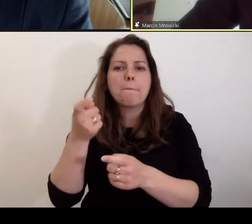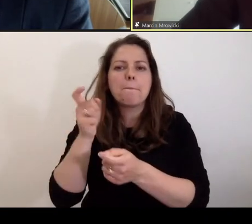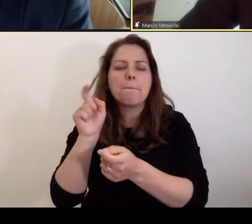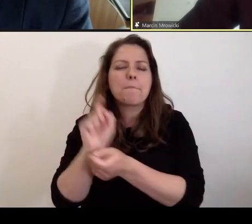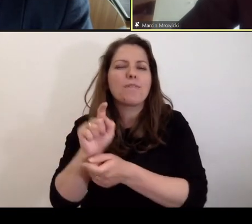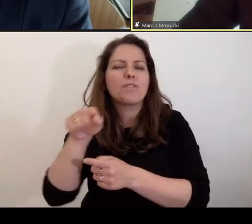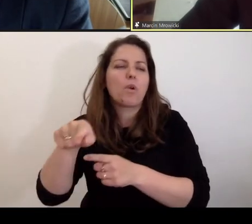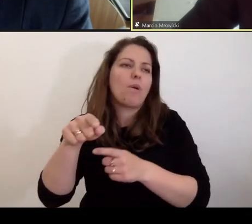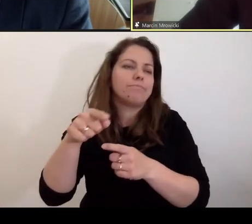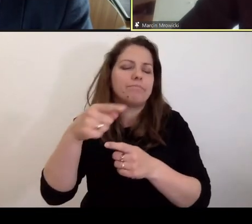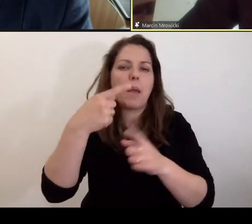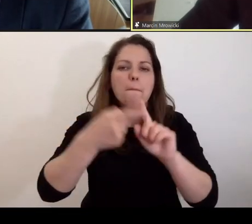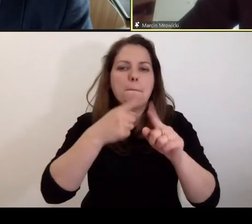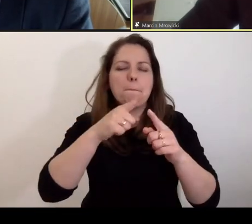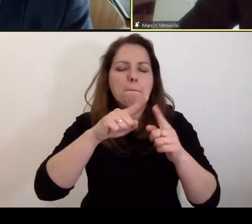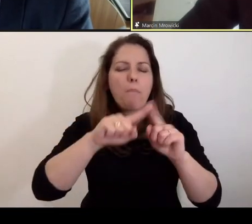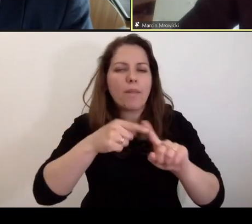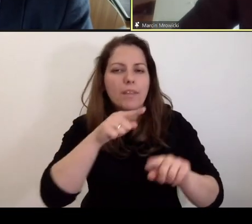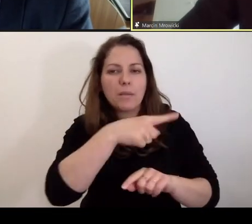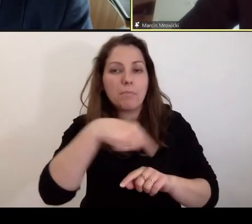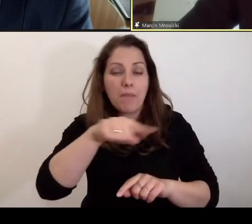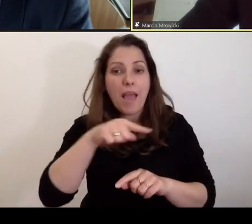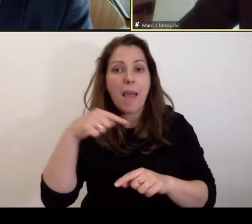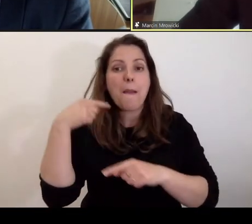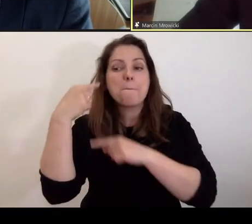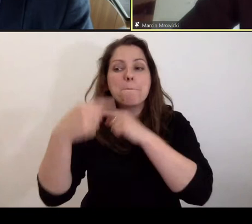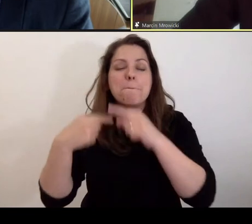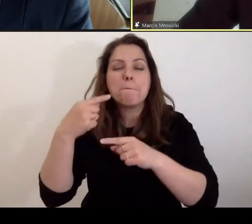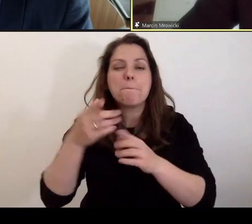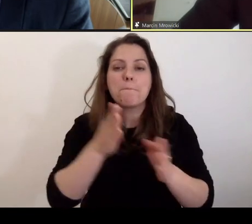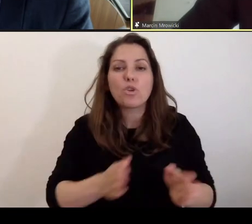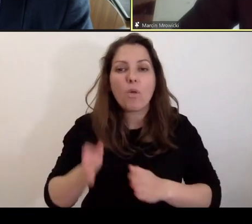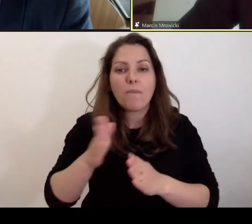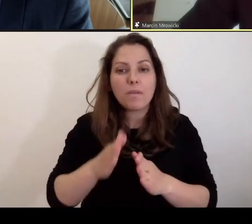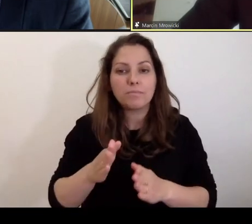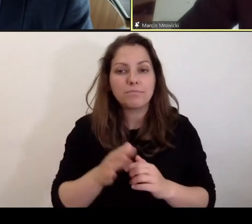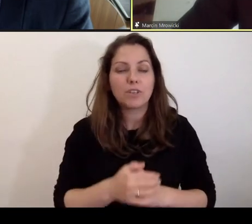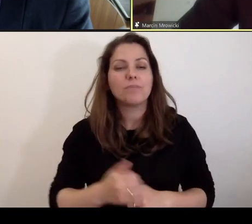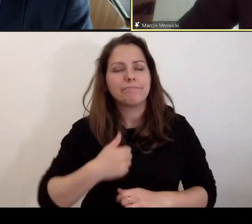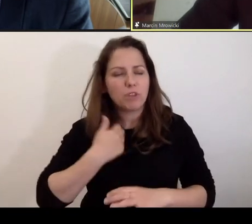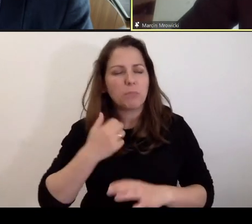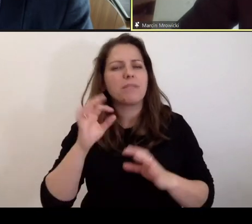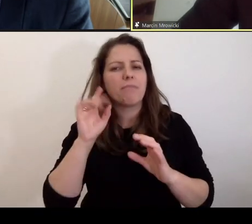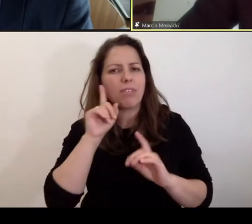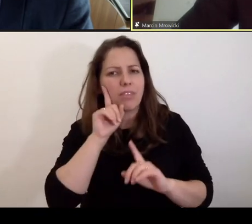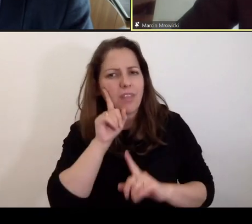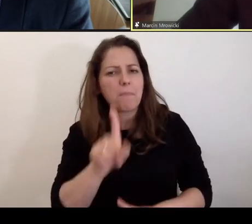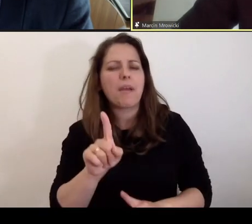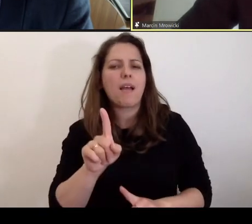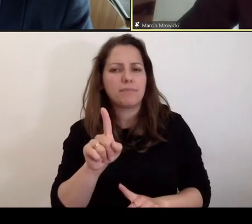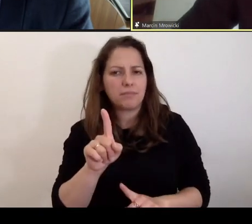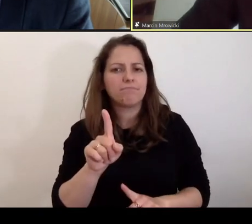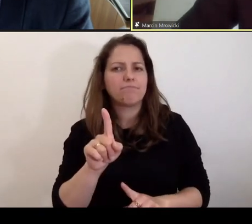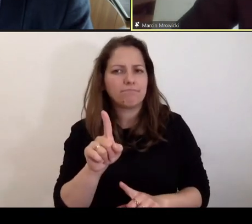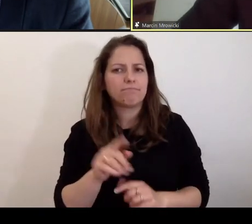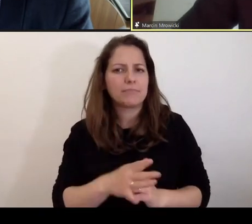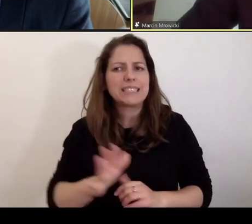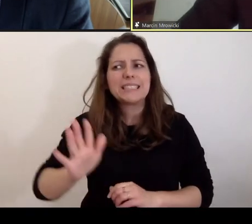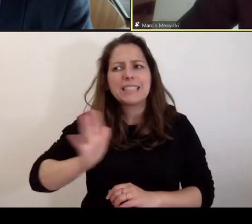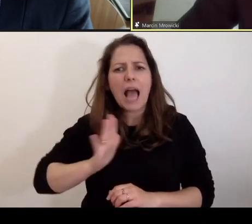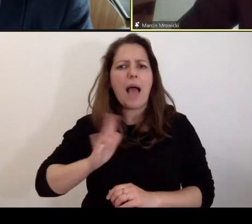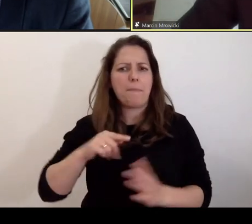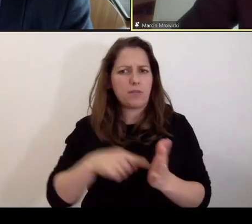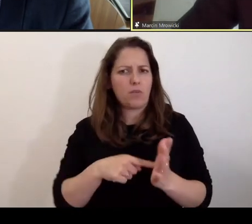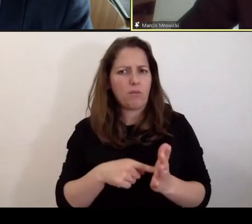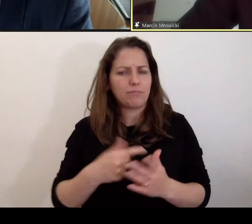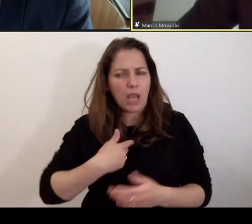politycznym albo osobom niewygodnym postępowań przygotowawczych, byłaby naprawdę, byłaby takim zabezpieczeniem.